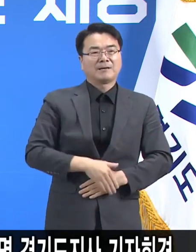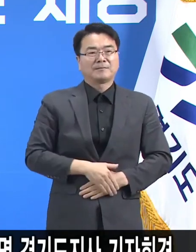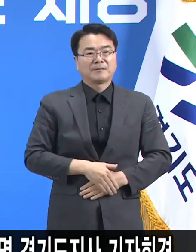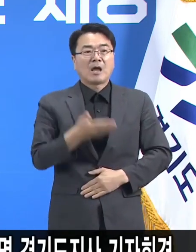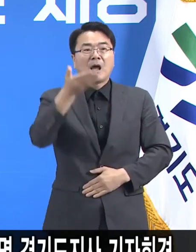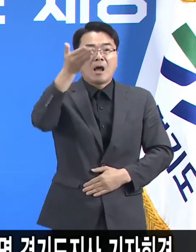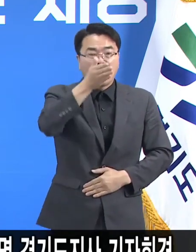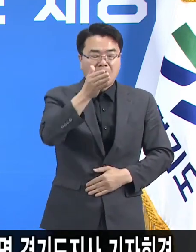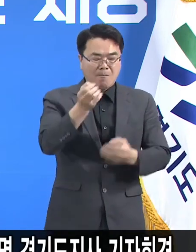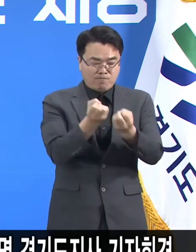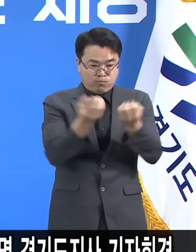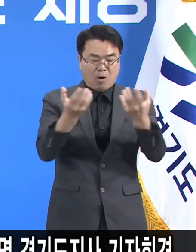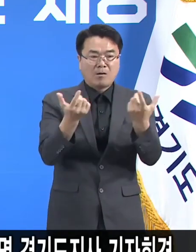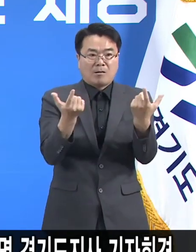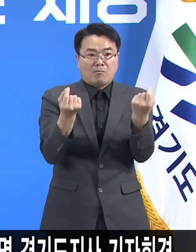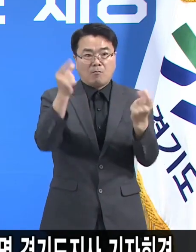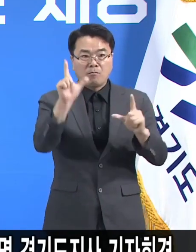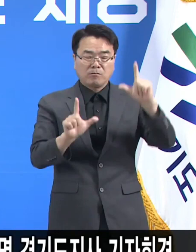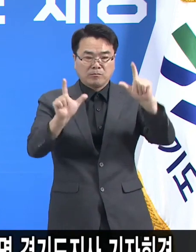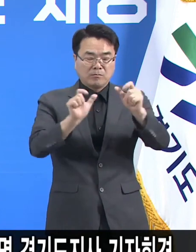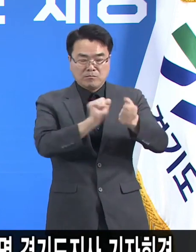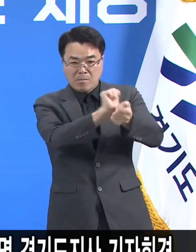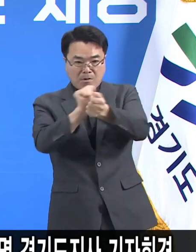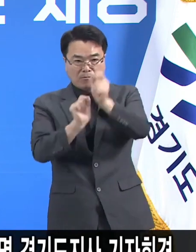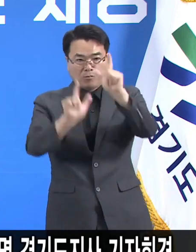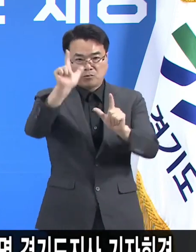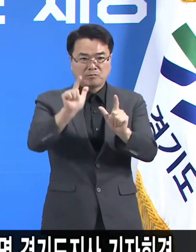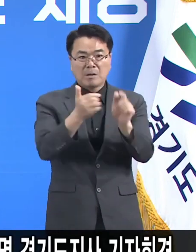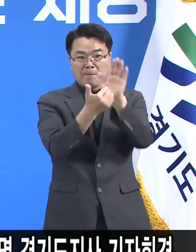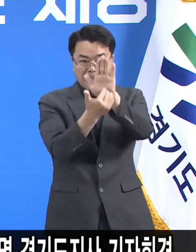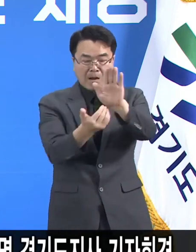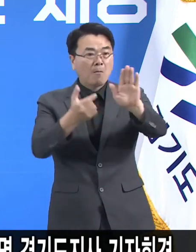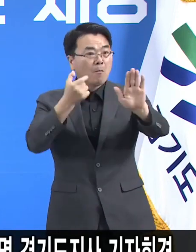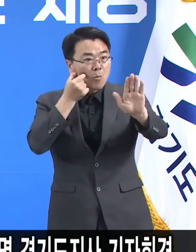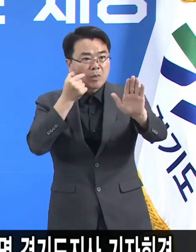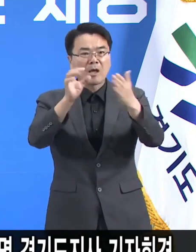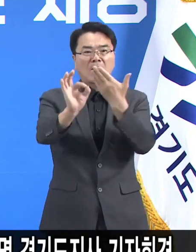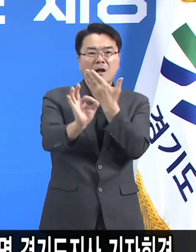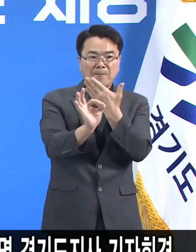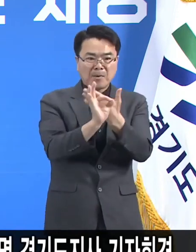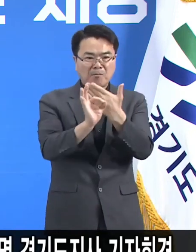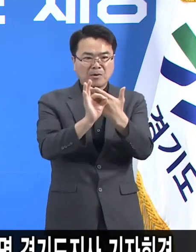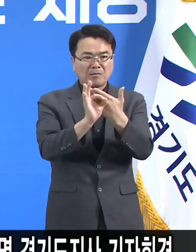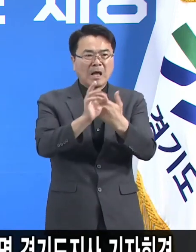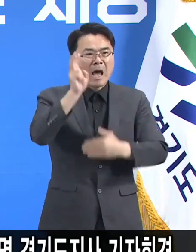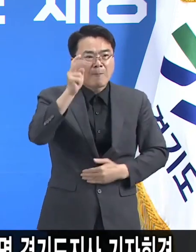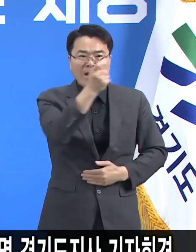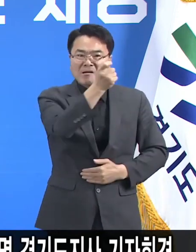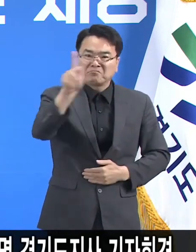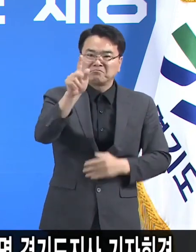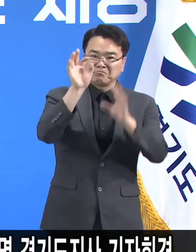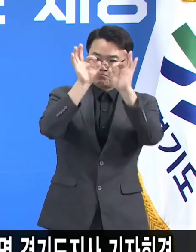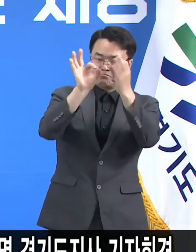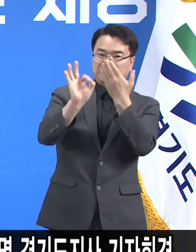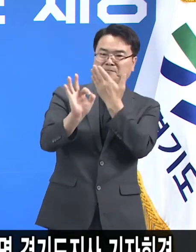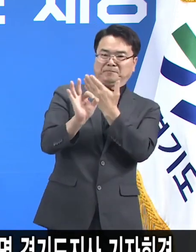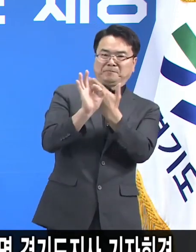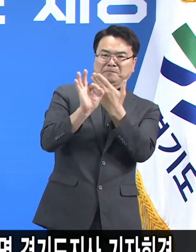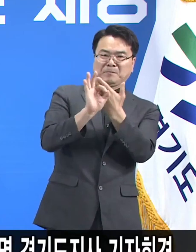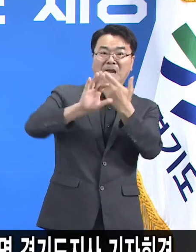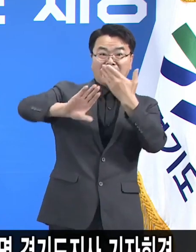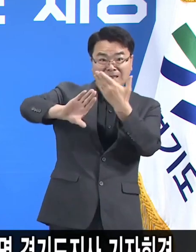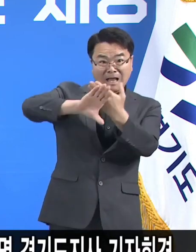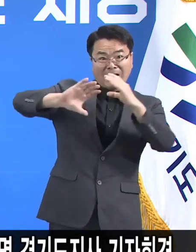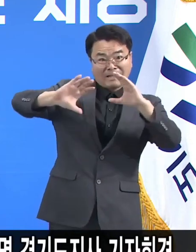폭발적으로 증가하는 지금의 코로나19 확산을 막지 않으면 우리가 텔레비전 뉴스에서나 보았던